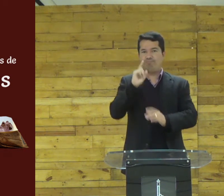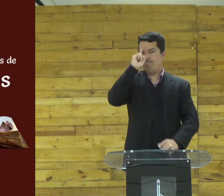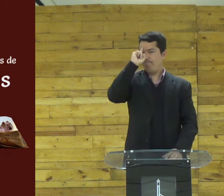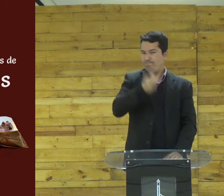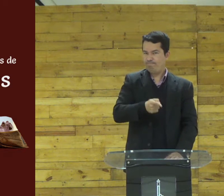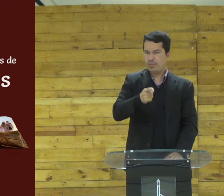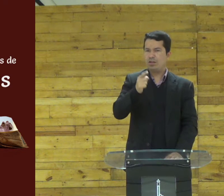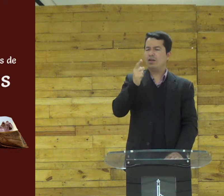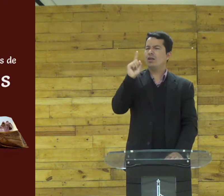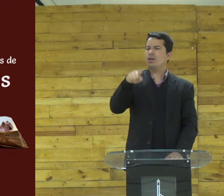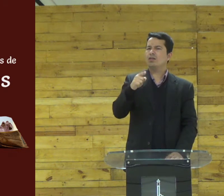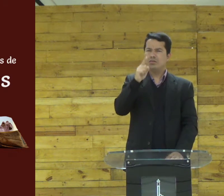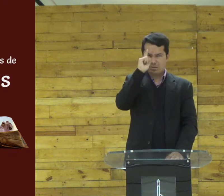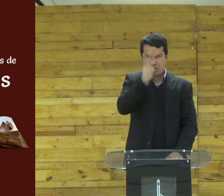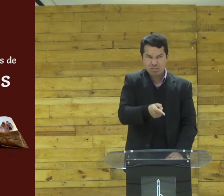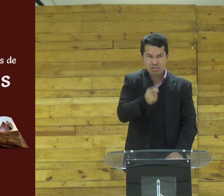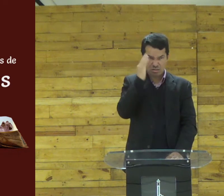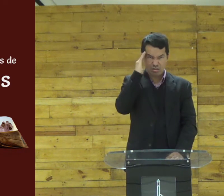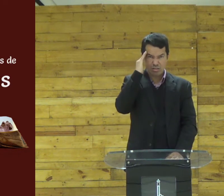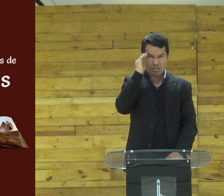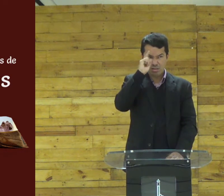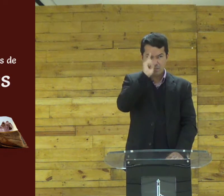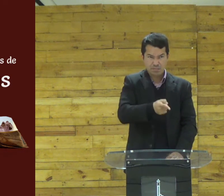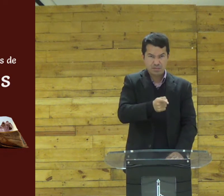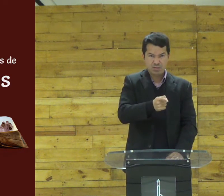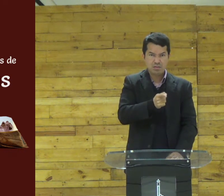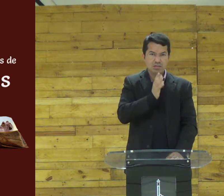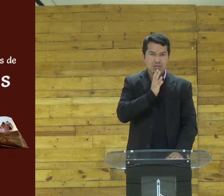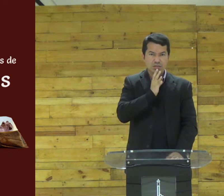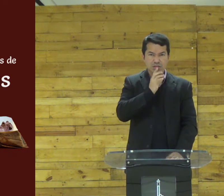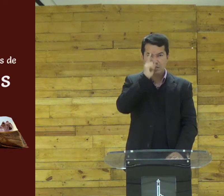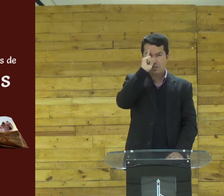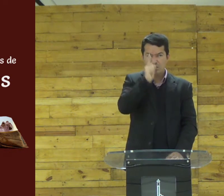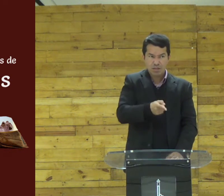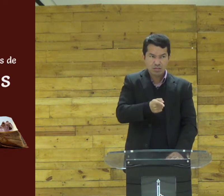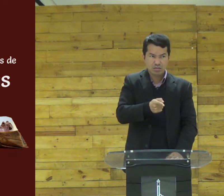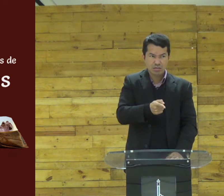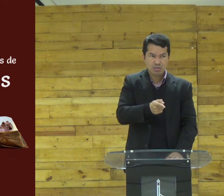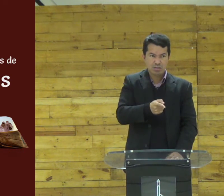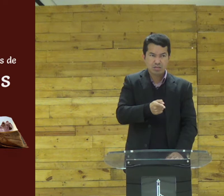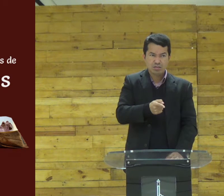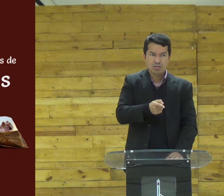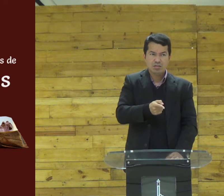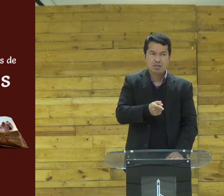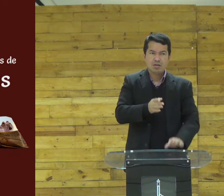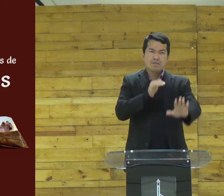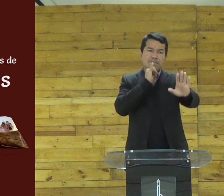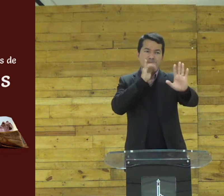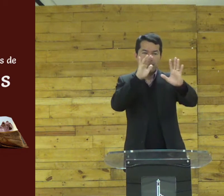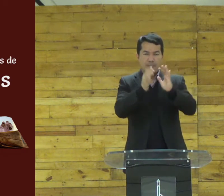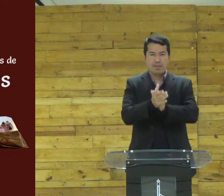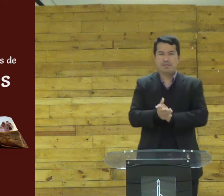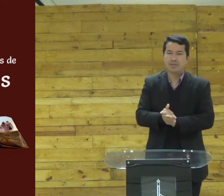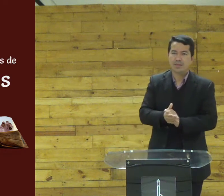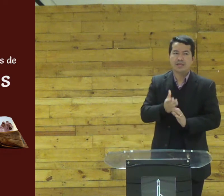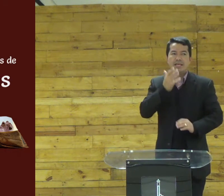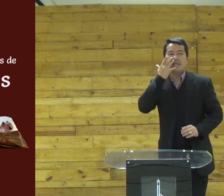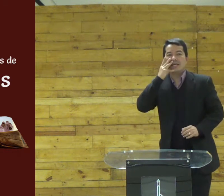mandamentos de Jesus você entende mandamento? conhece? conhece? por